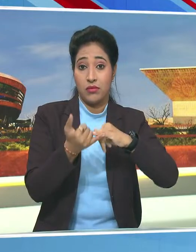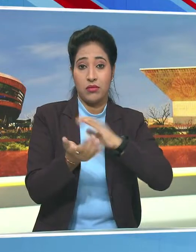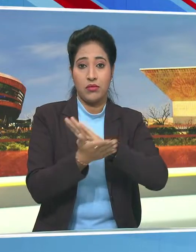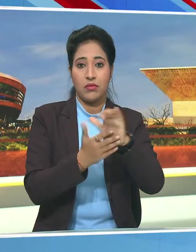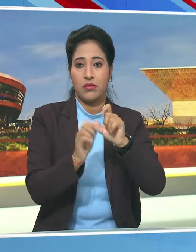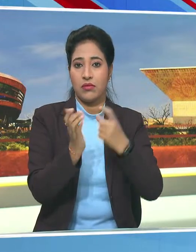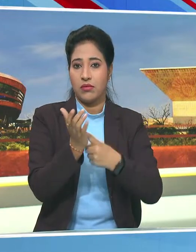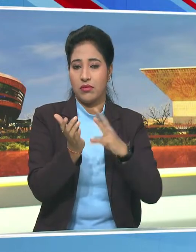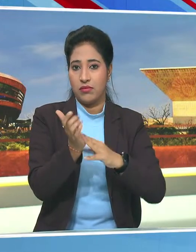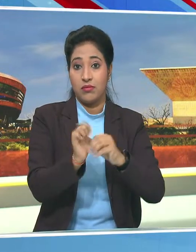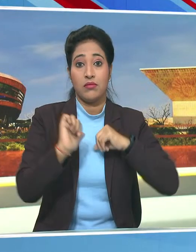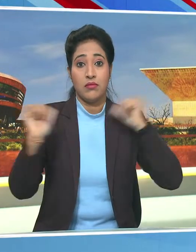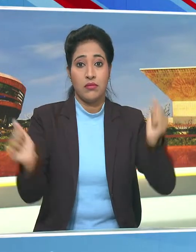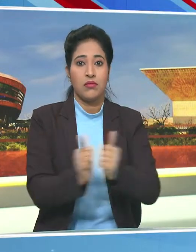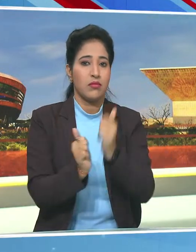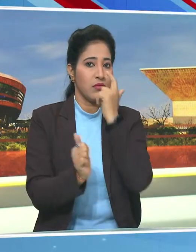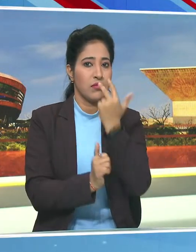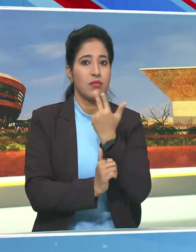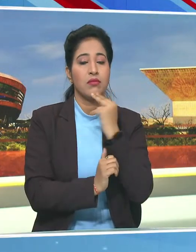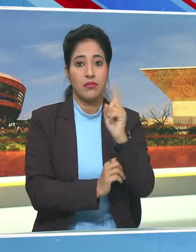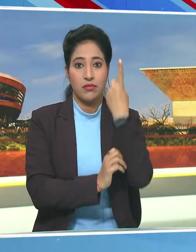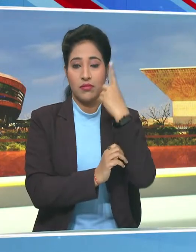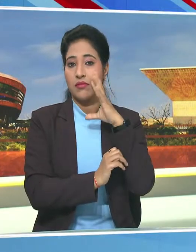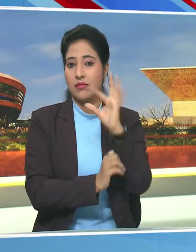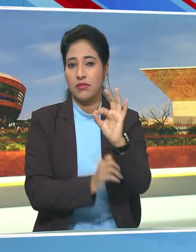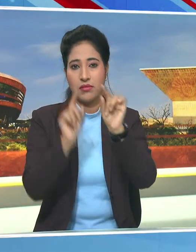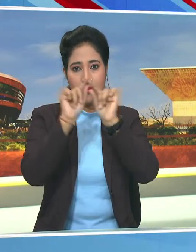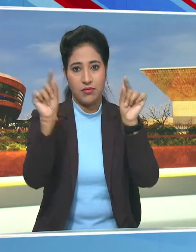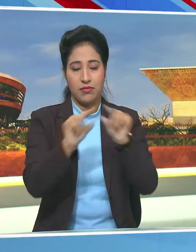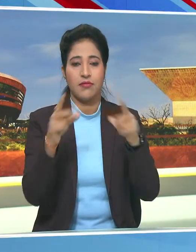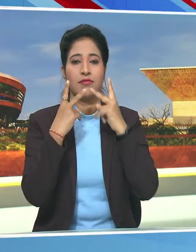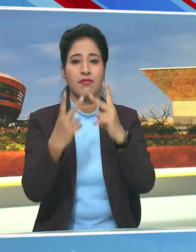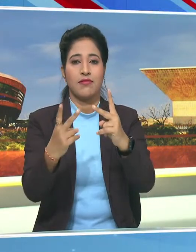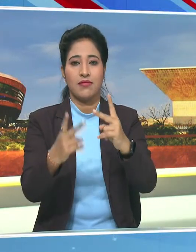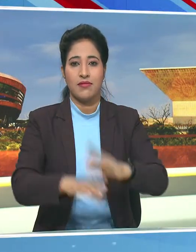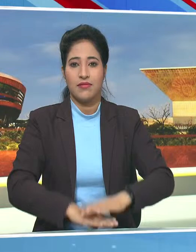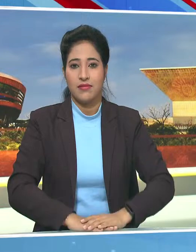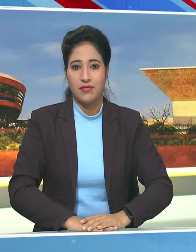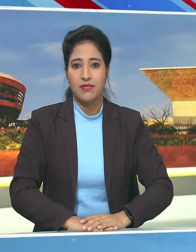सहयोगी वीना सिंग और आईए सबसे पहले नज़र डालते हैं हेडलाइन्स पर